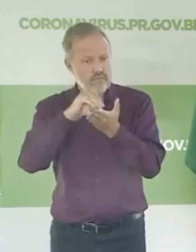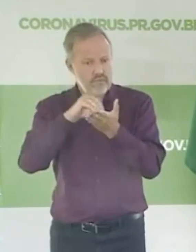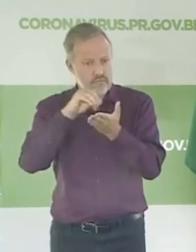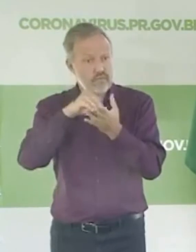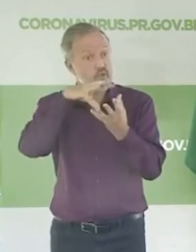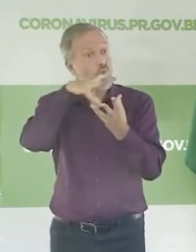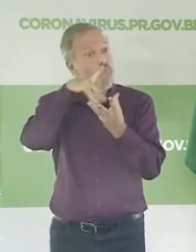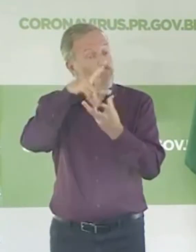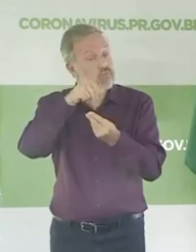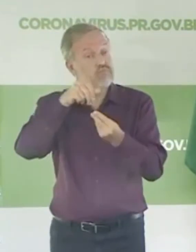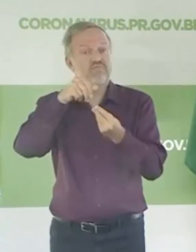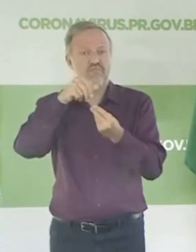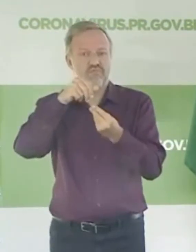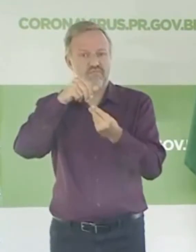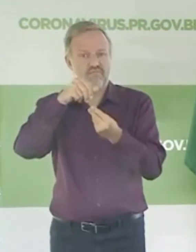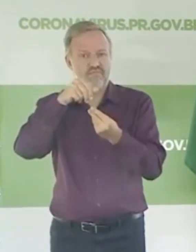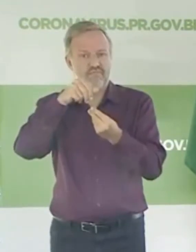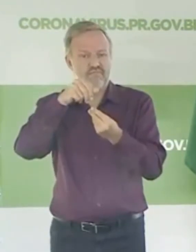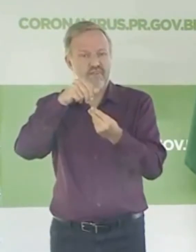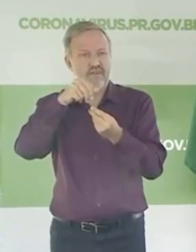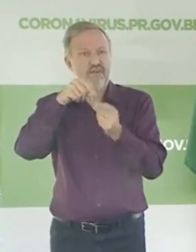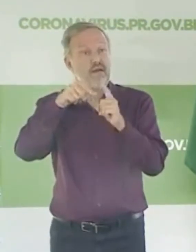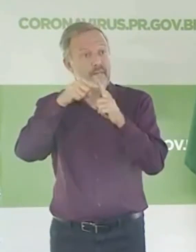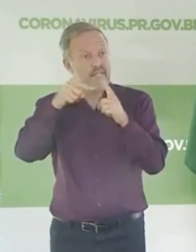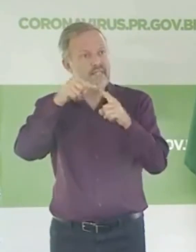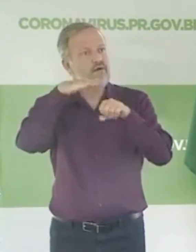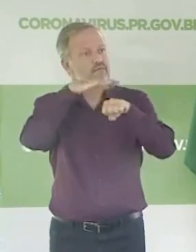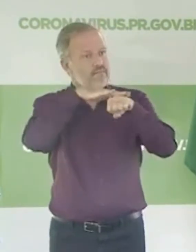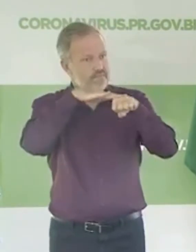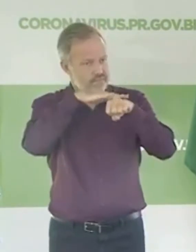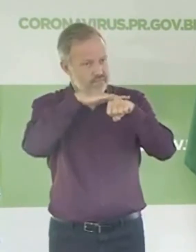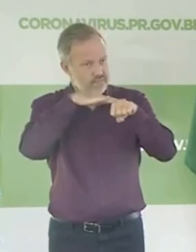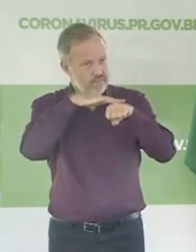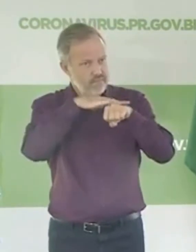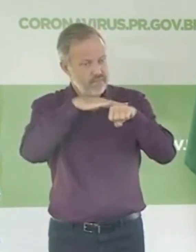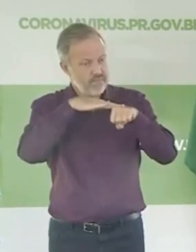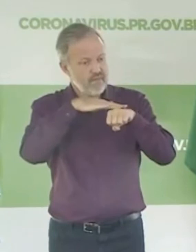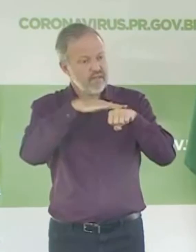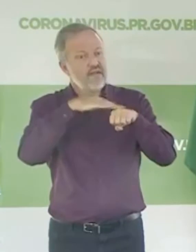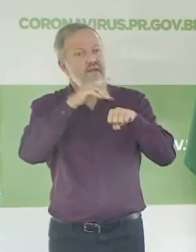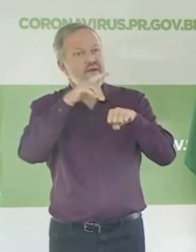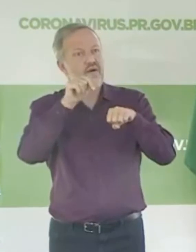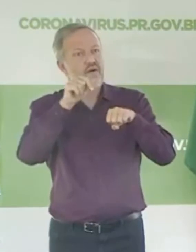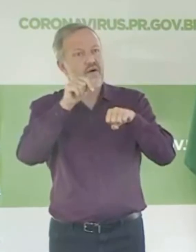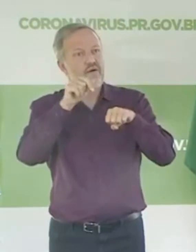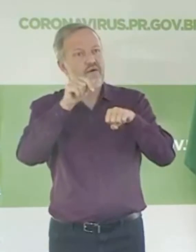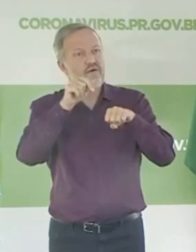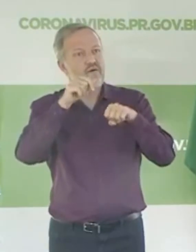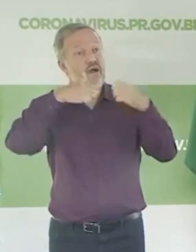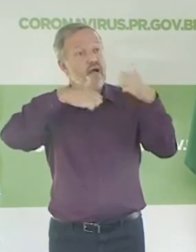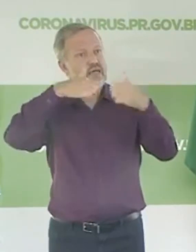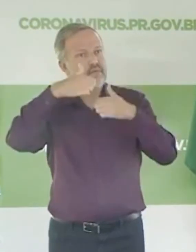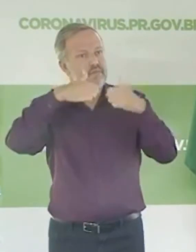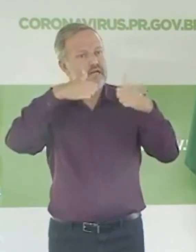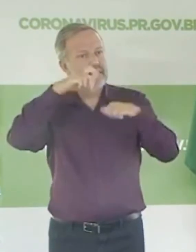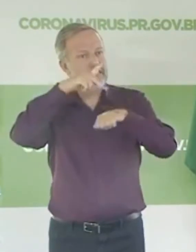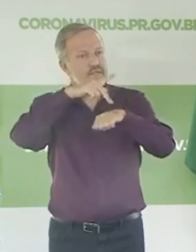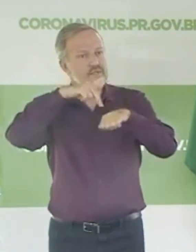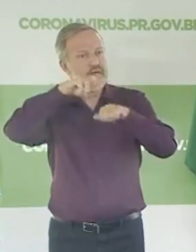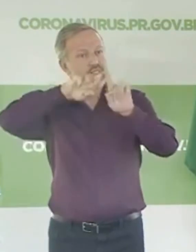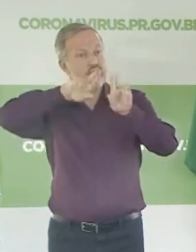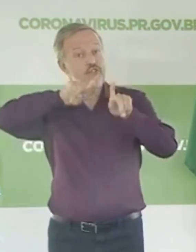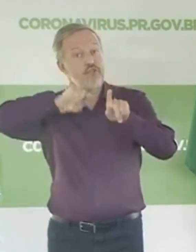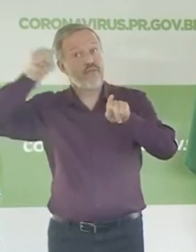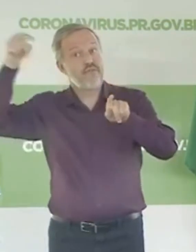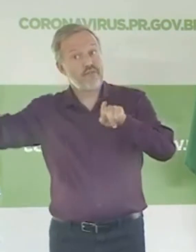todo. Nós estamos falando, inclusive, com fornecedores internacionais para poder colaborar para atender a área da saúde, atender o Estado, os